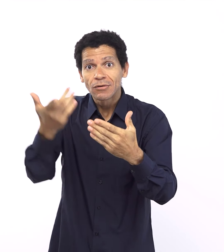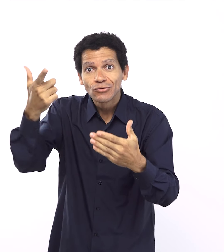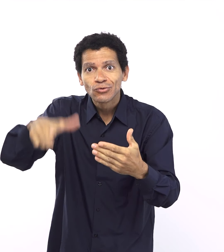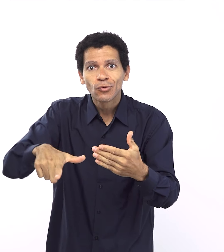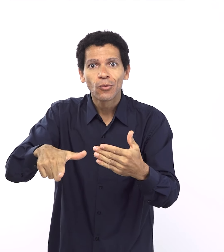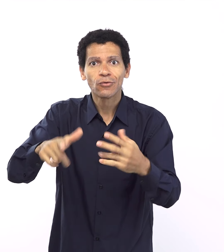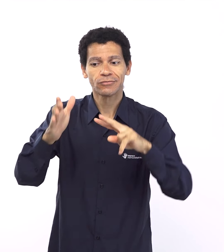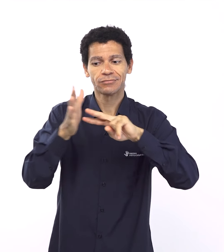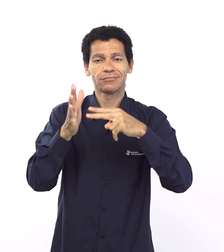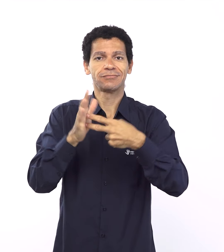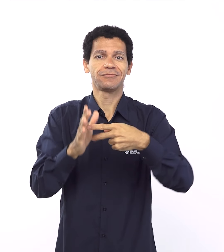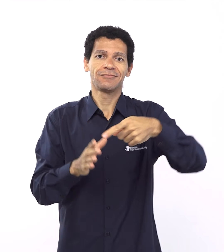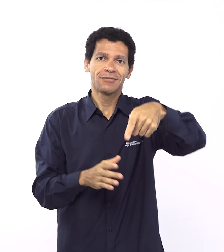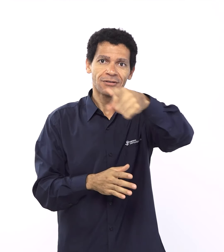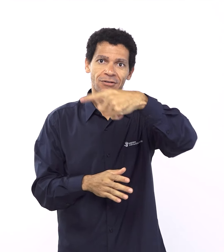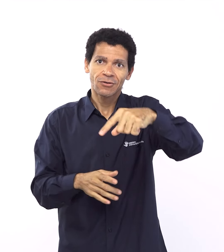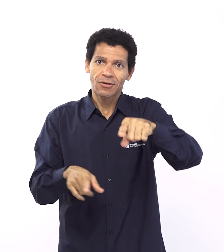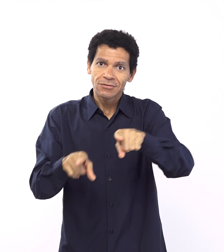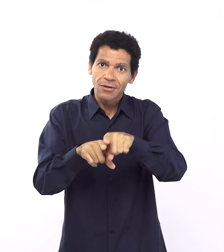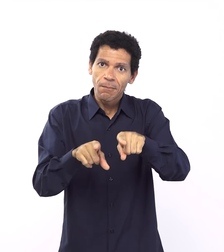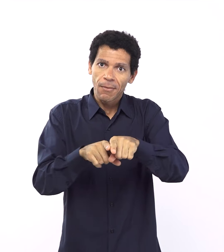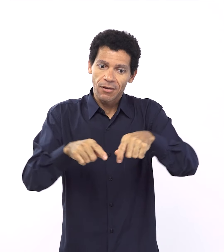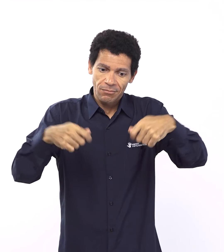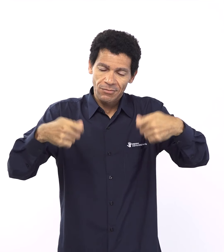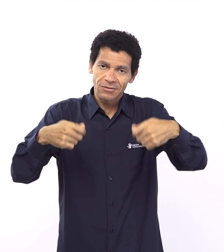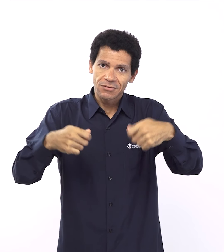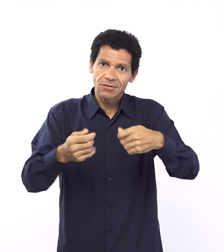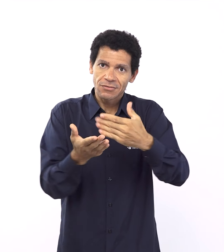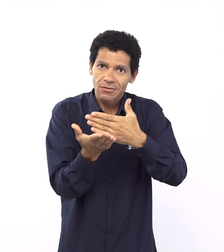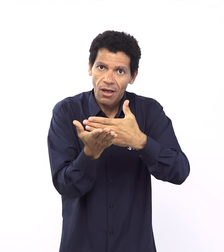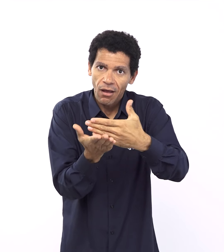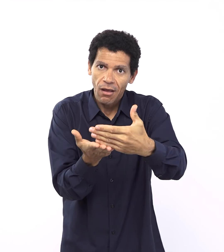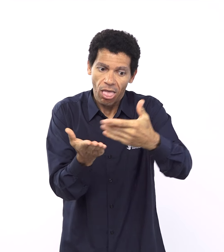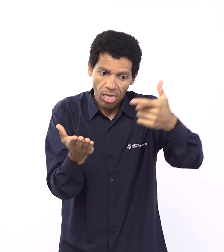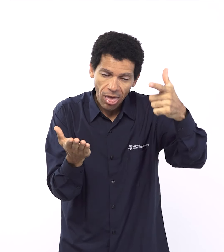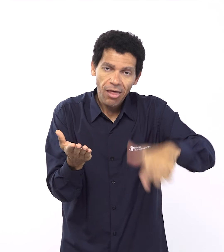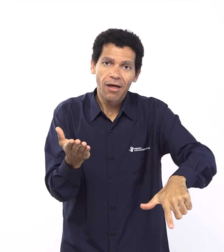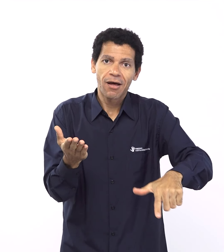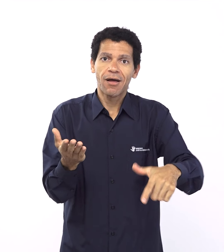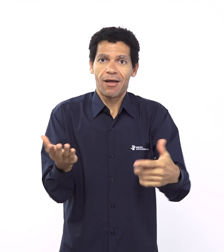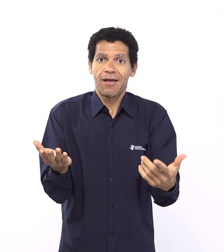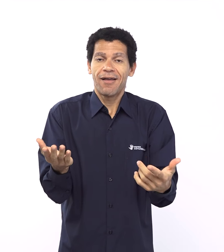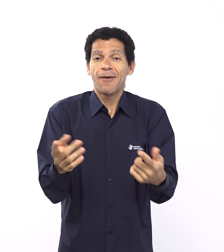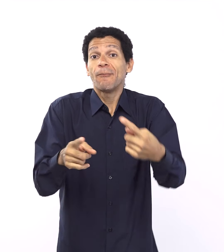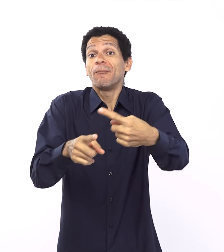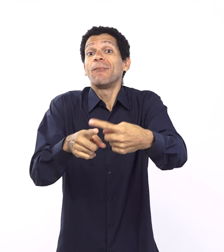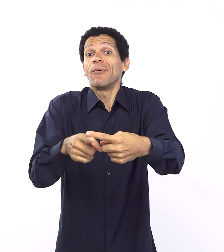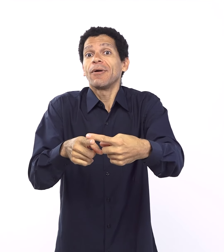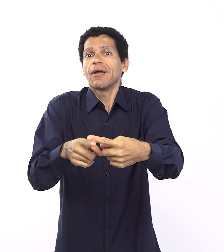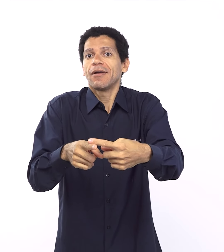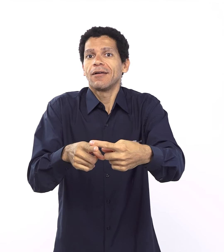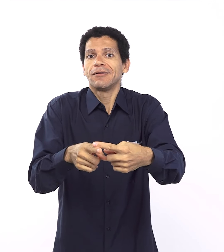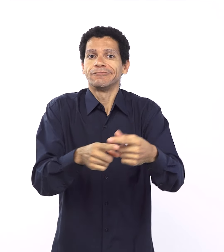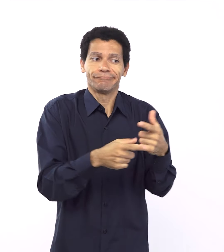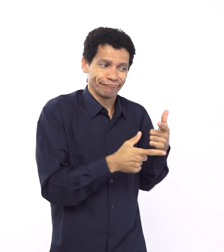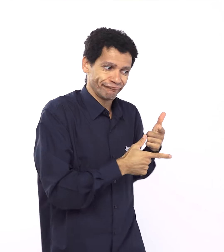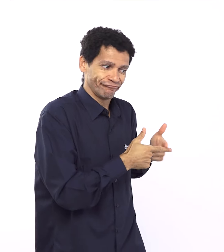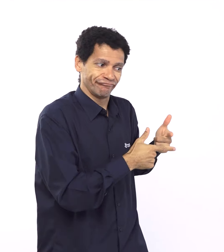Então, é porque Deus, o pensamento de Deus está sempre na eternidade, Ele quer garantir a nossa vida